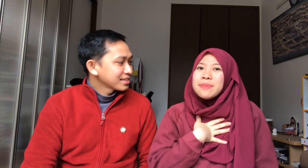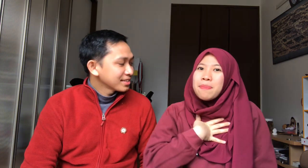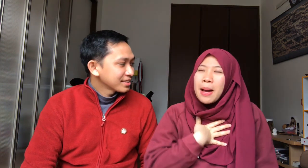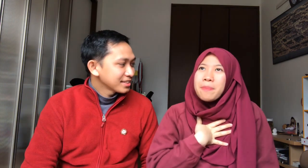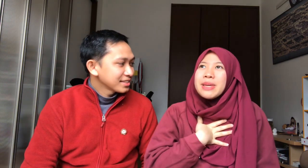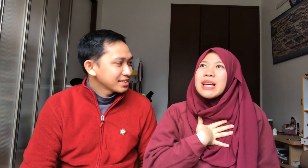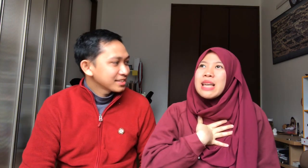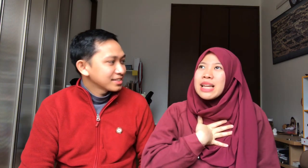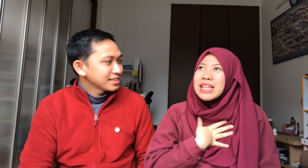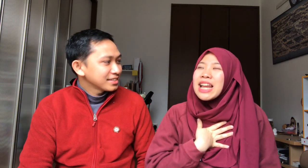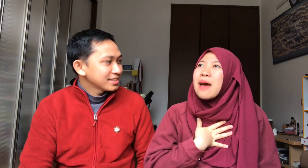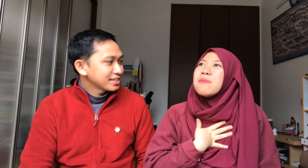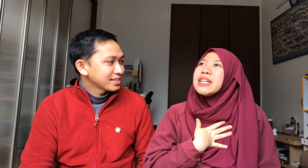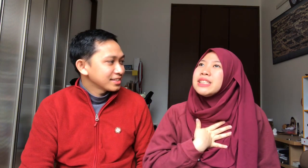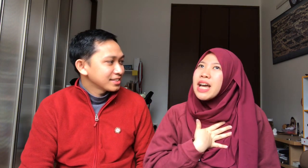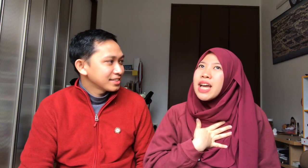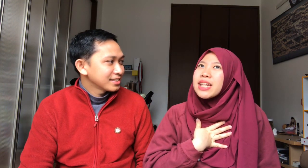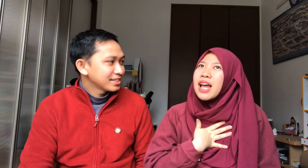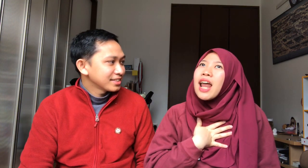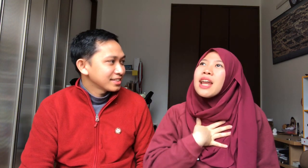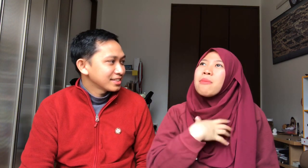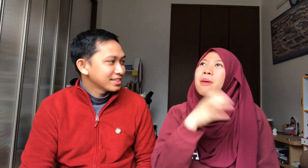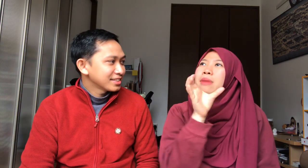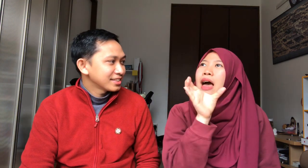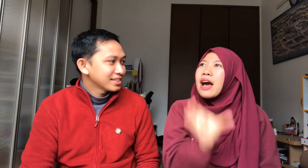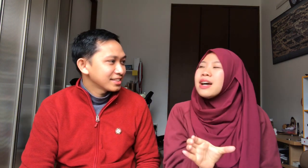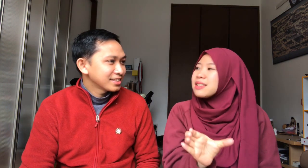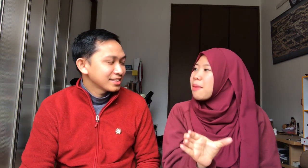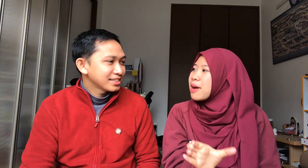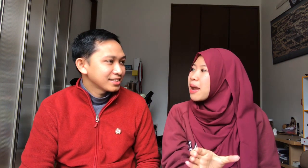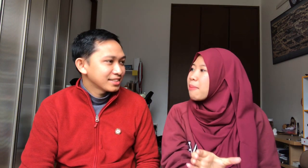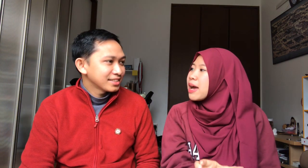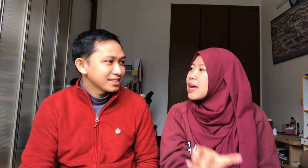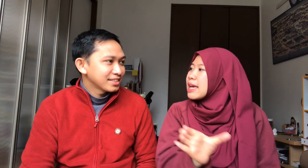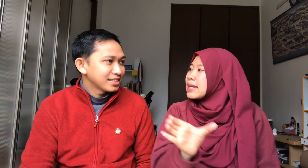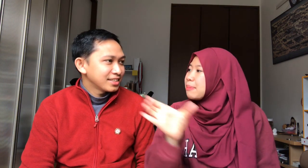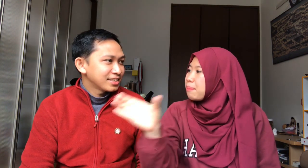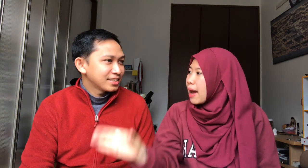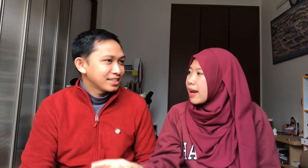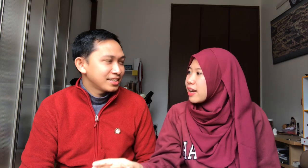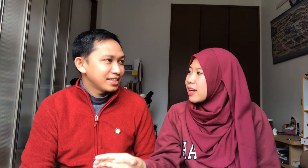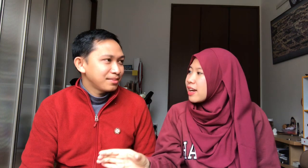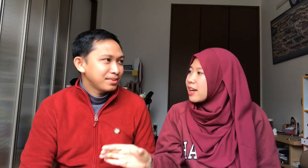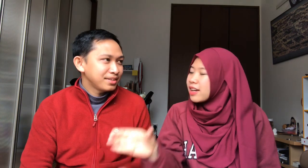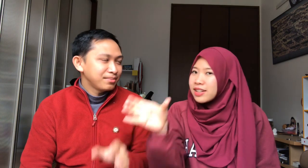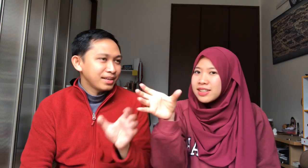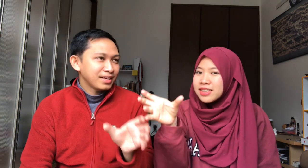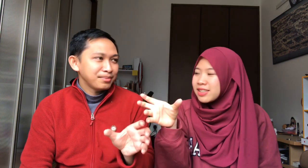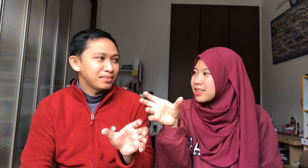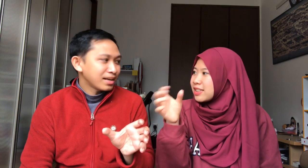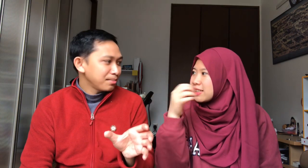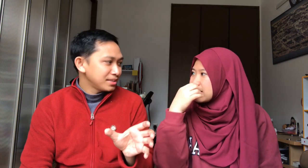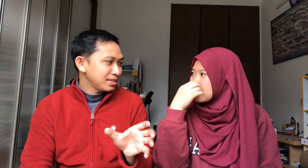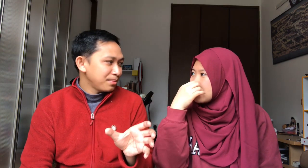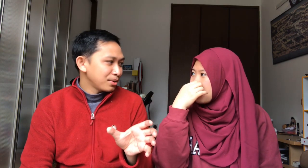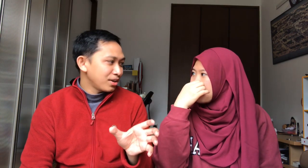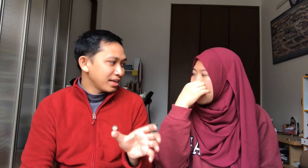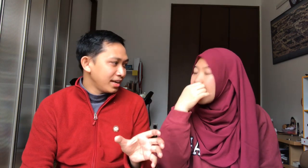Jepang Biasanya namanya Adalah nama belakang Sama nama depan Nama belakang Belakang biasanya nama keluarga